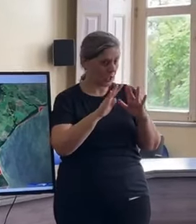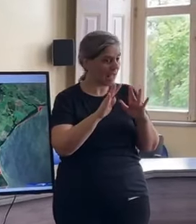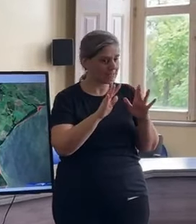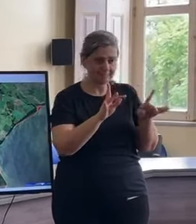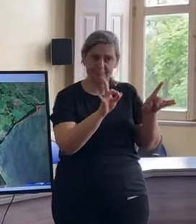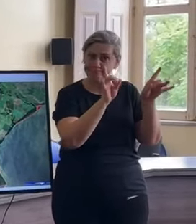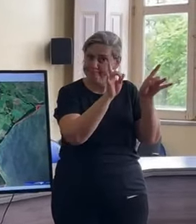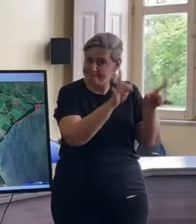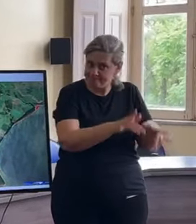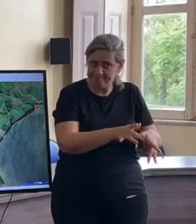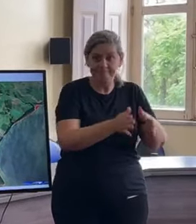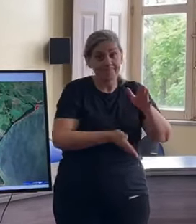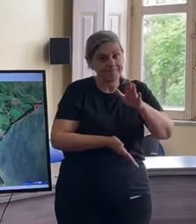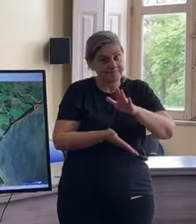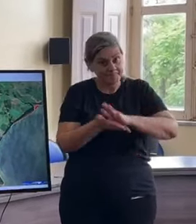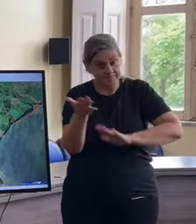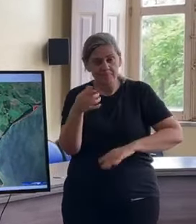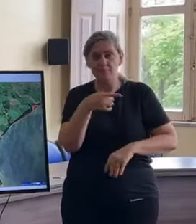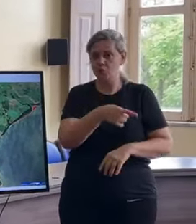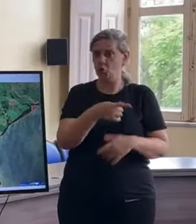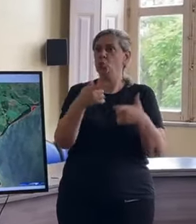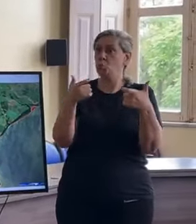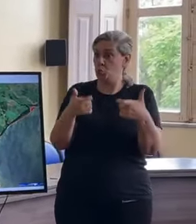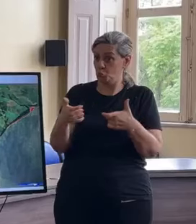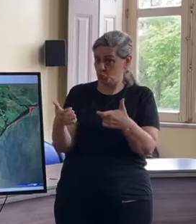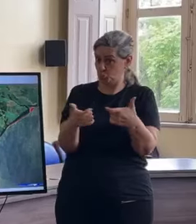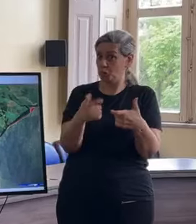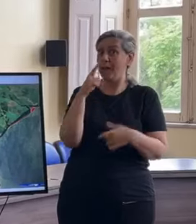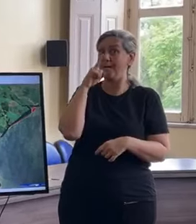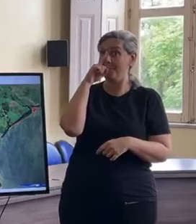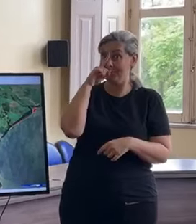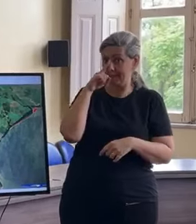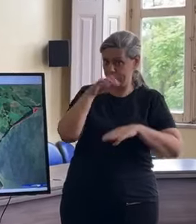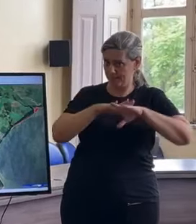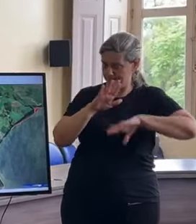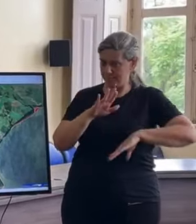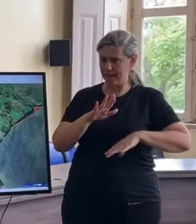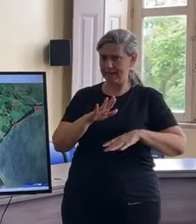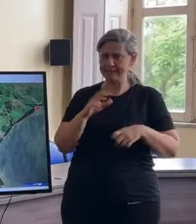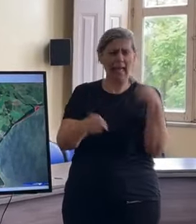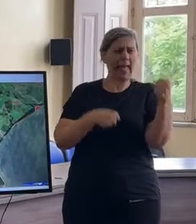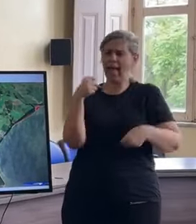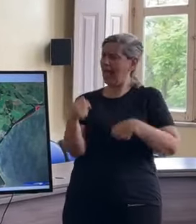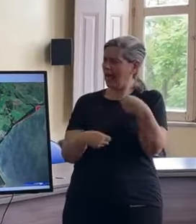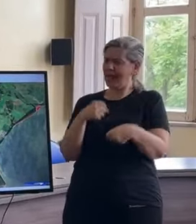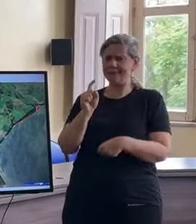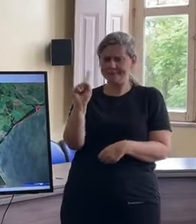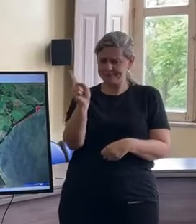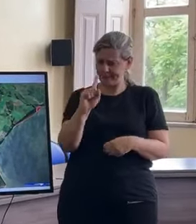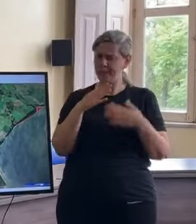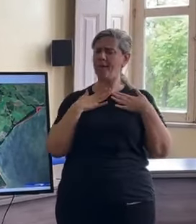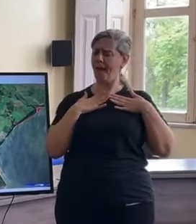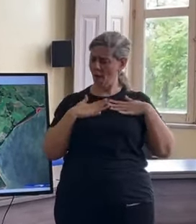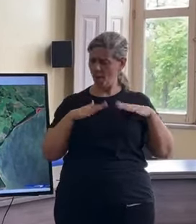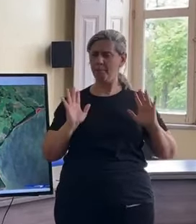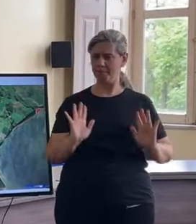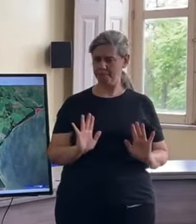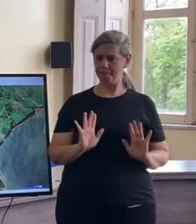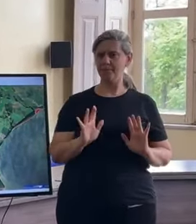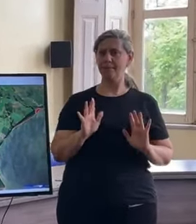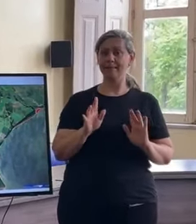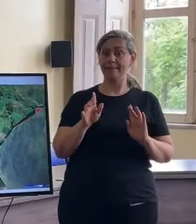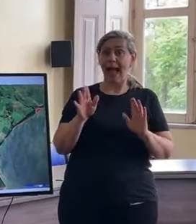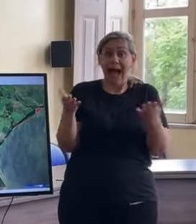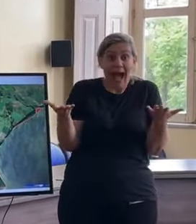locais mais críticos que nós vamos mostrar agora. Como eu disse, sem correria, sem loucura, as coisas